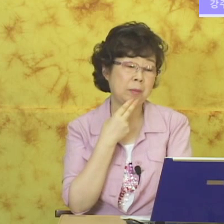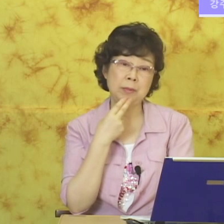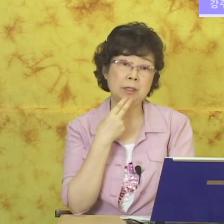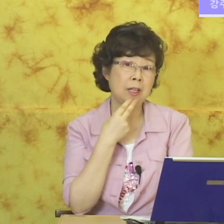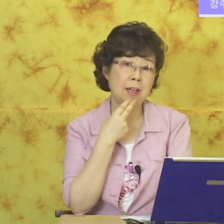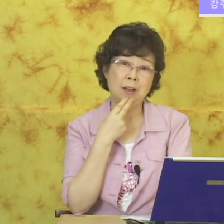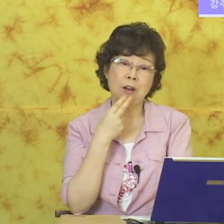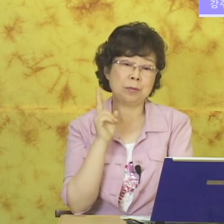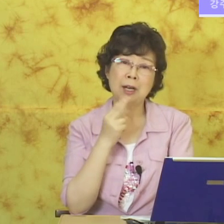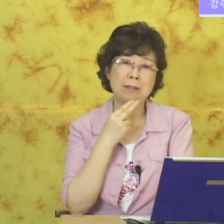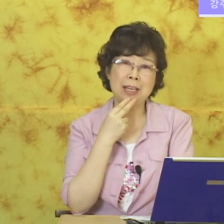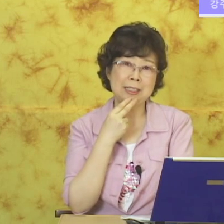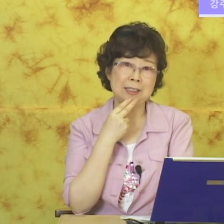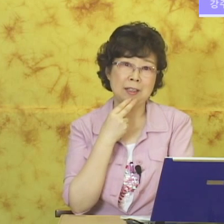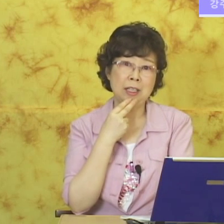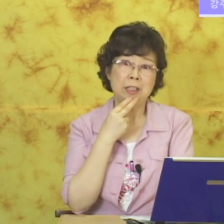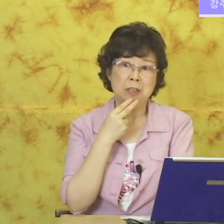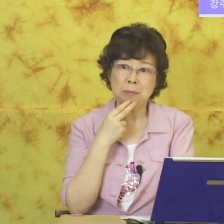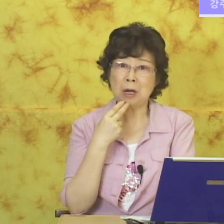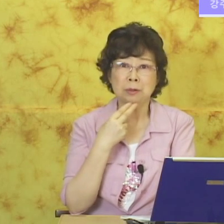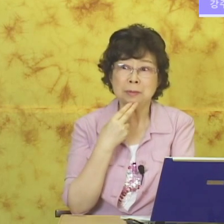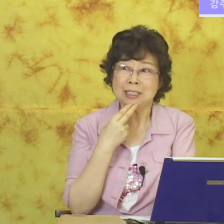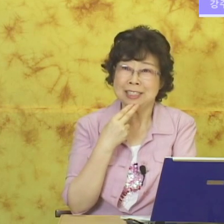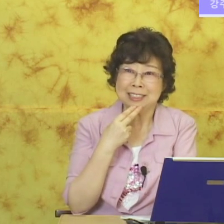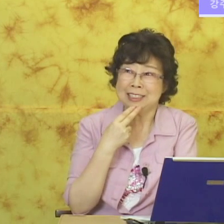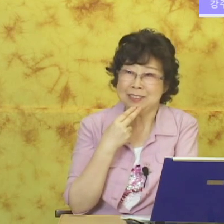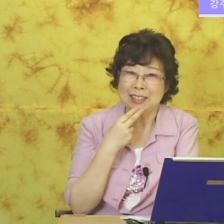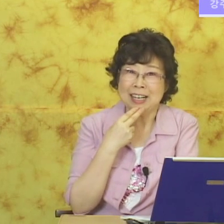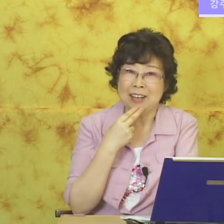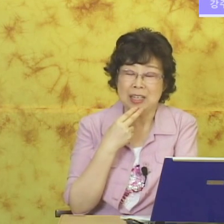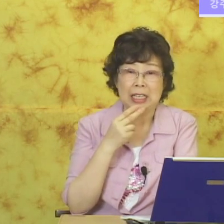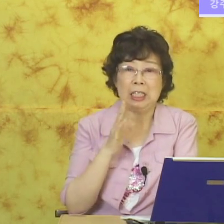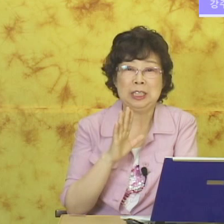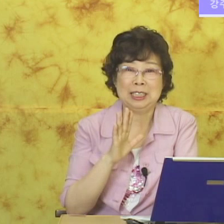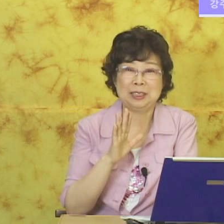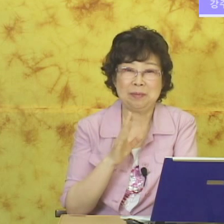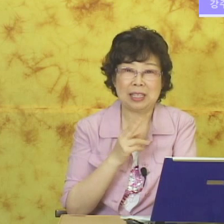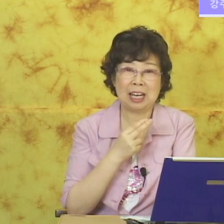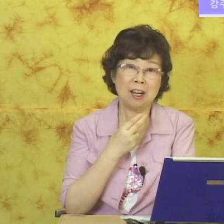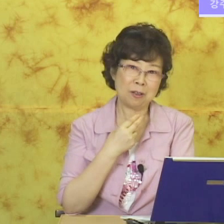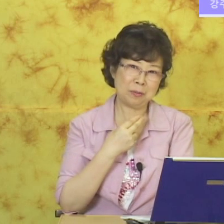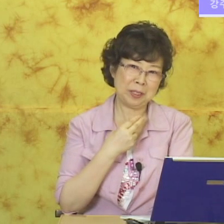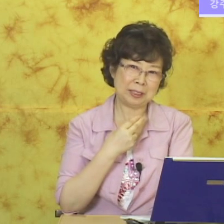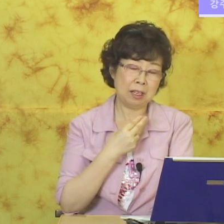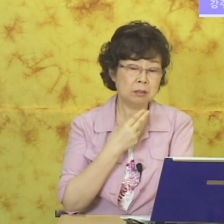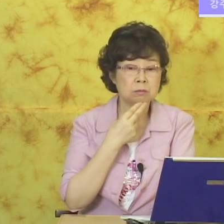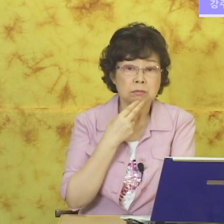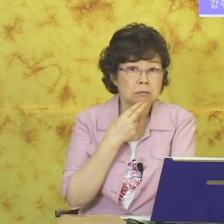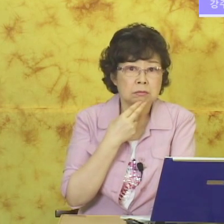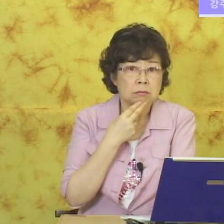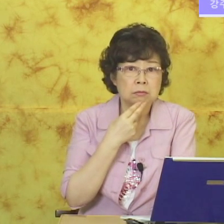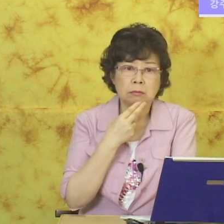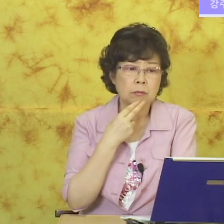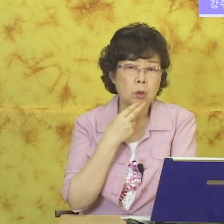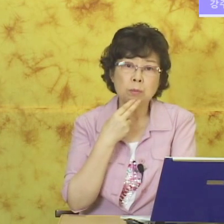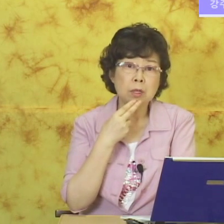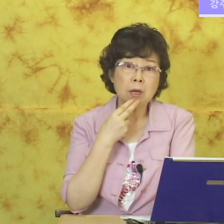아니 없는데 없다라고 해야죠. 영팡 없으면서 있는 것처럼 하면 안 되지 않습니까. 표정 없다.